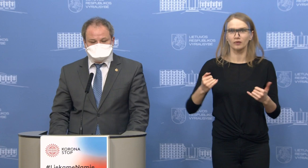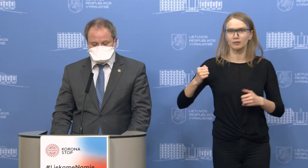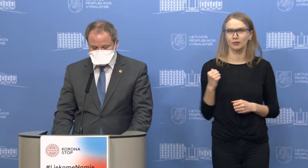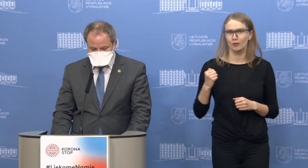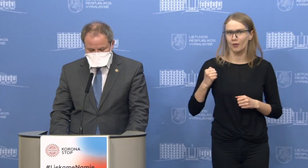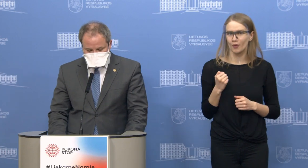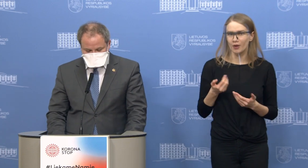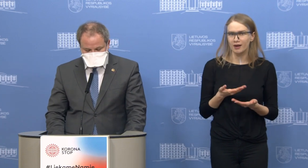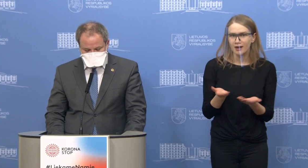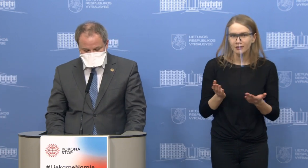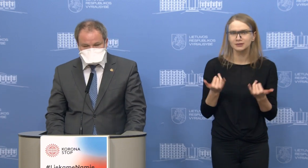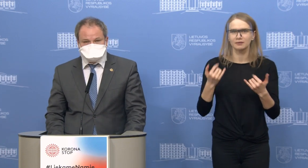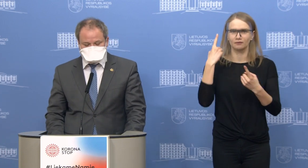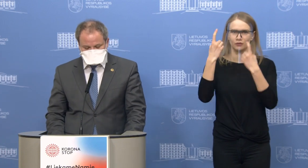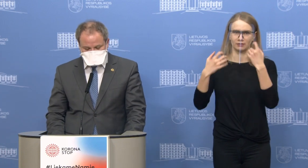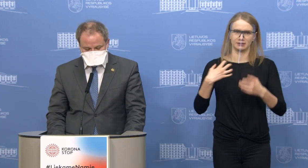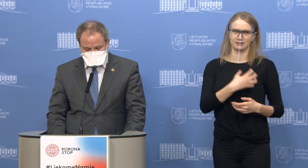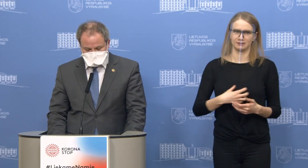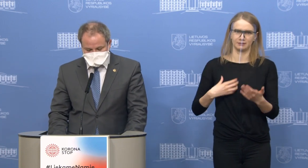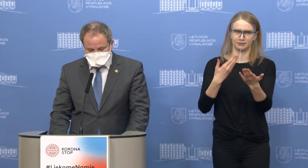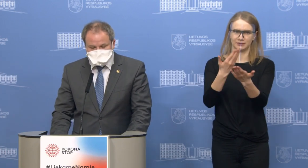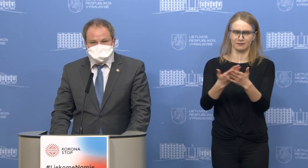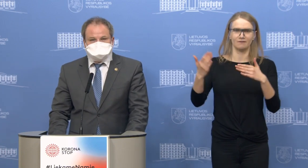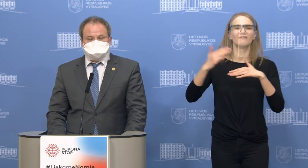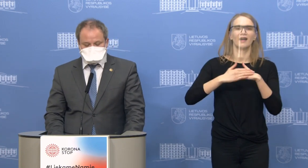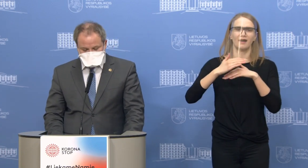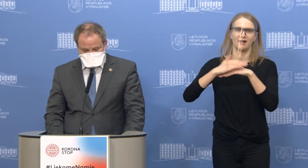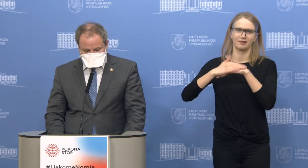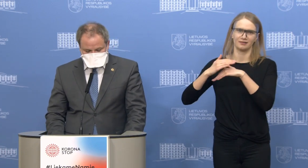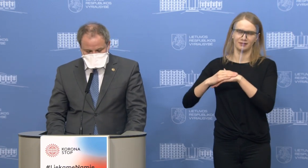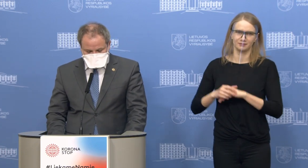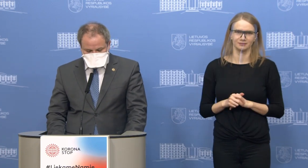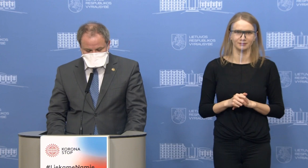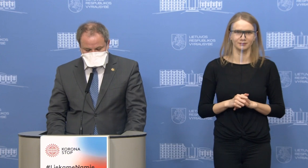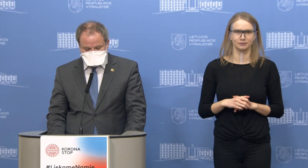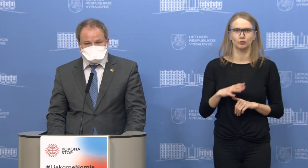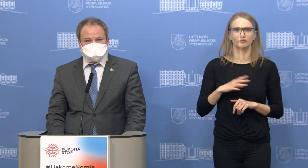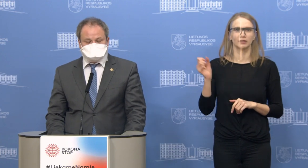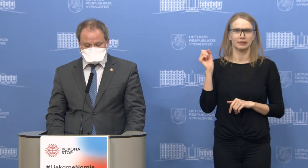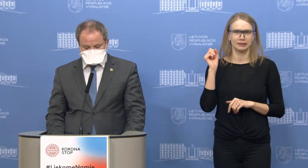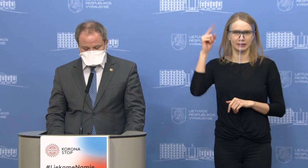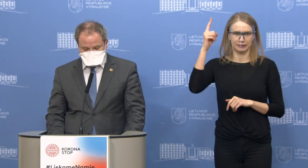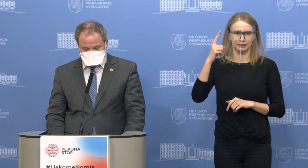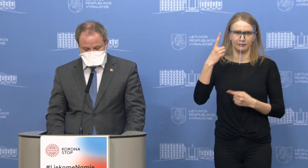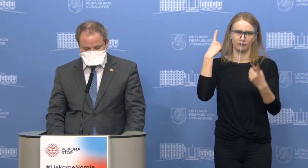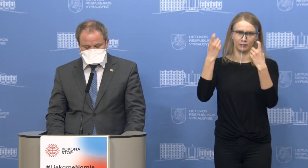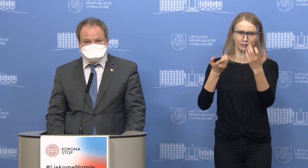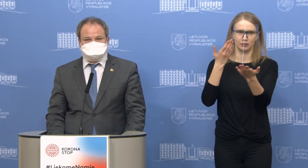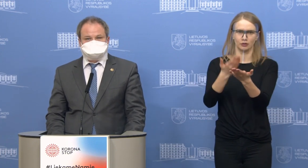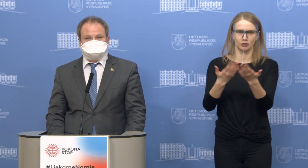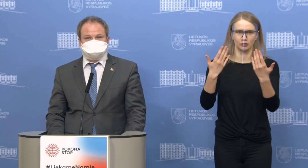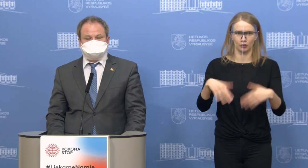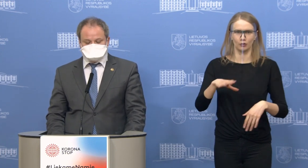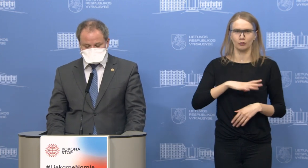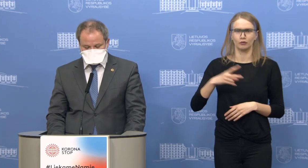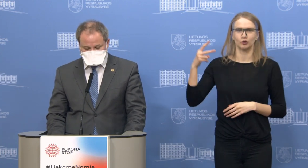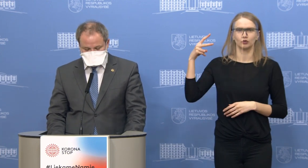keletas aktualios informacijos faktų. Tai, kaip jau buvo skelbto iš ryto, per vakar dieną buvo vėl ištirti